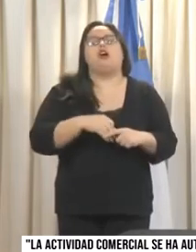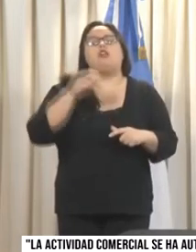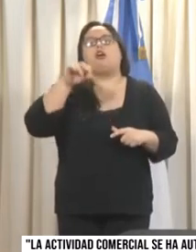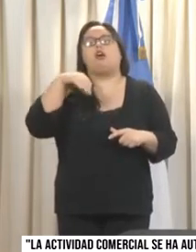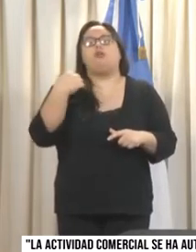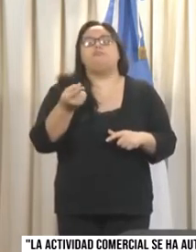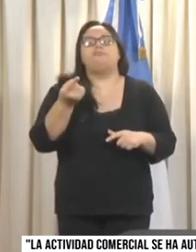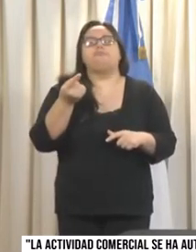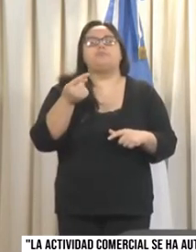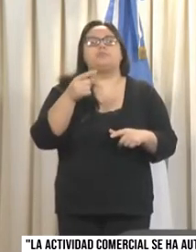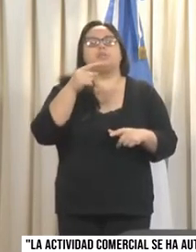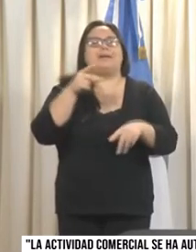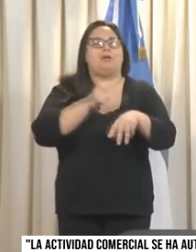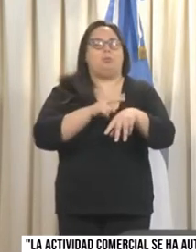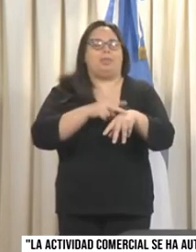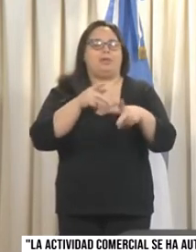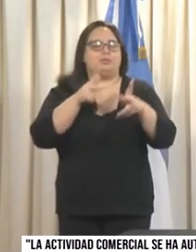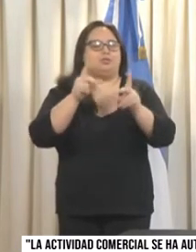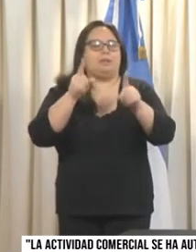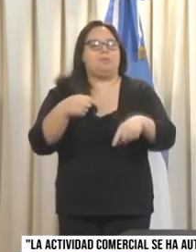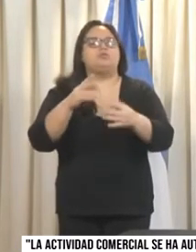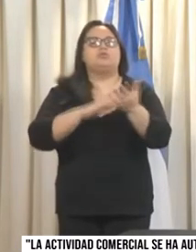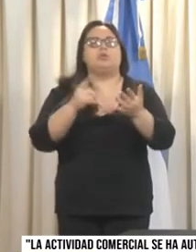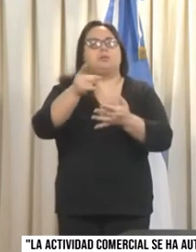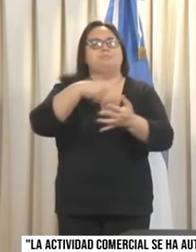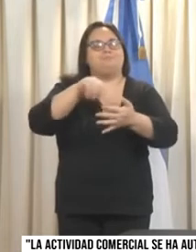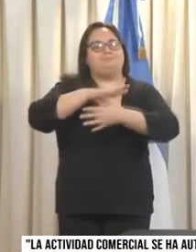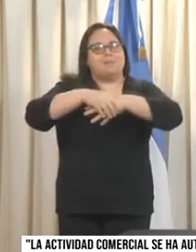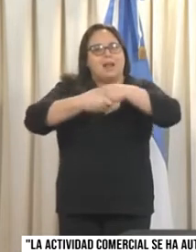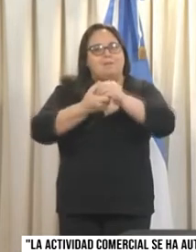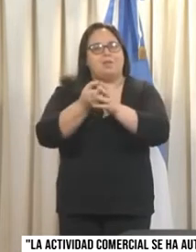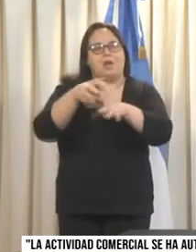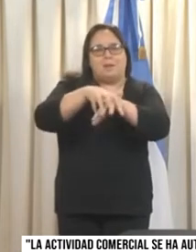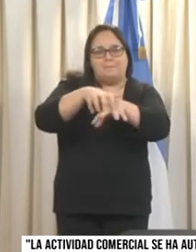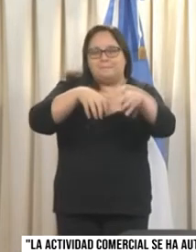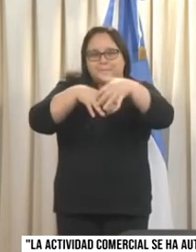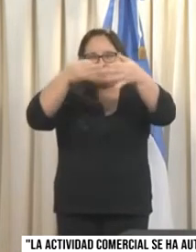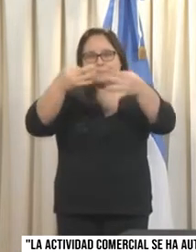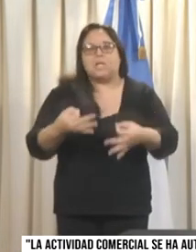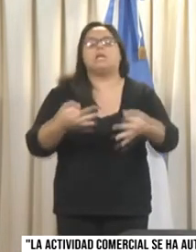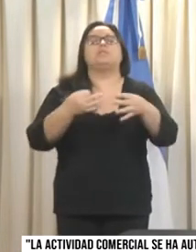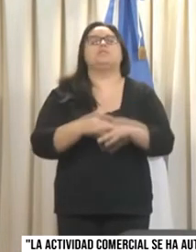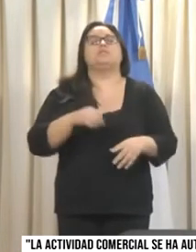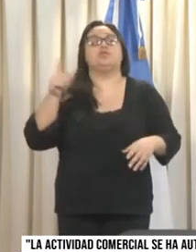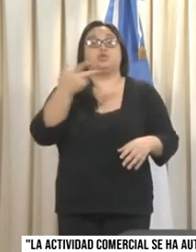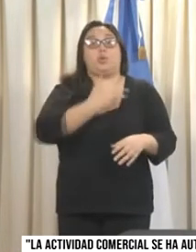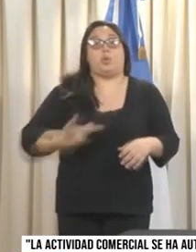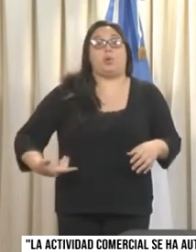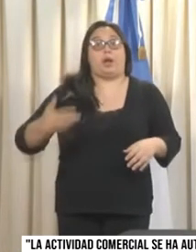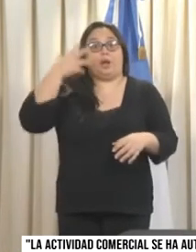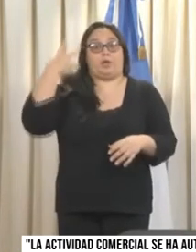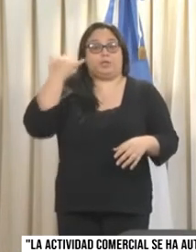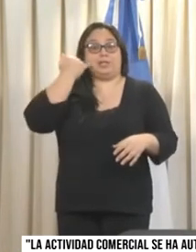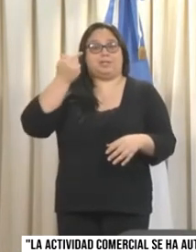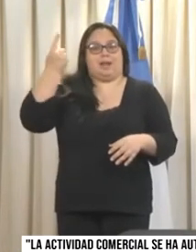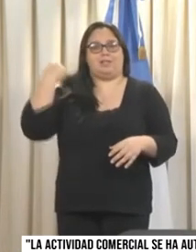como el lavado de manos. En esta definición que ha dado ayer el gobernador, la resolución que ha sido